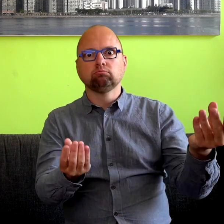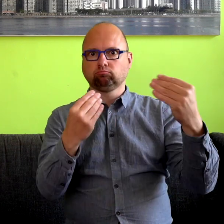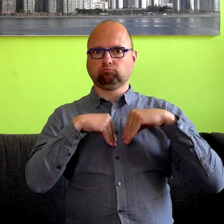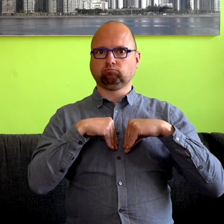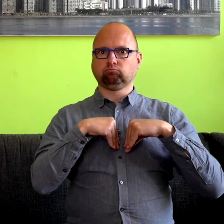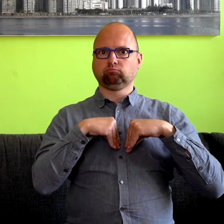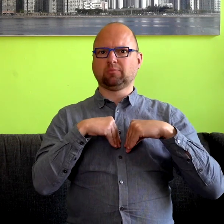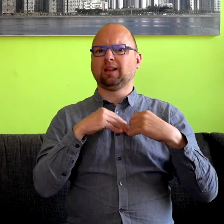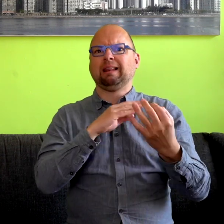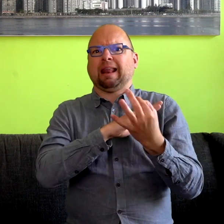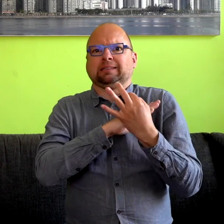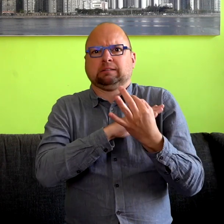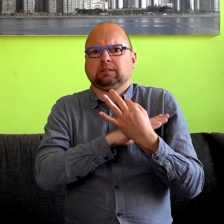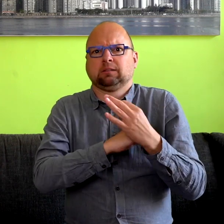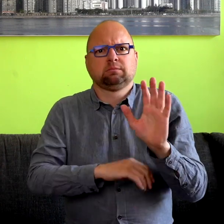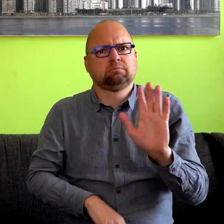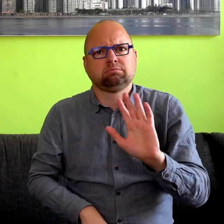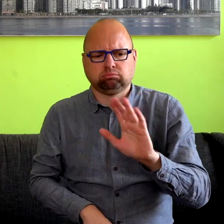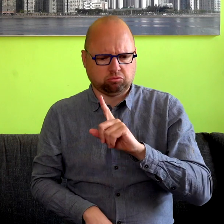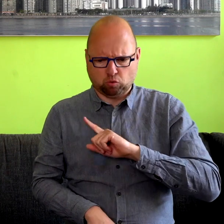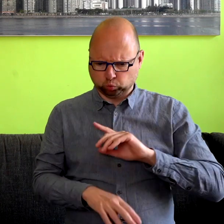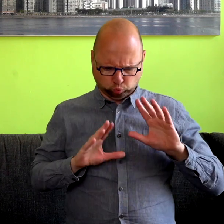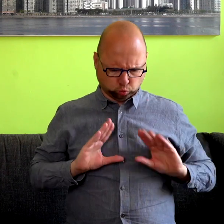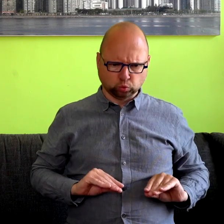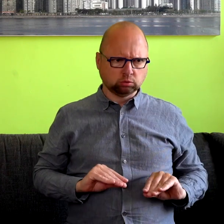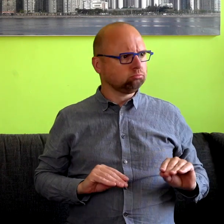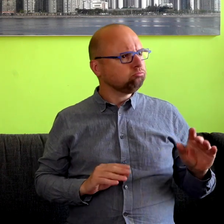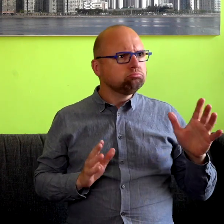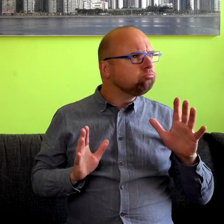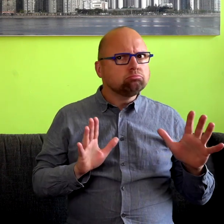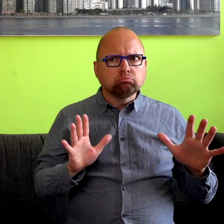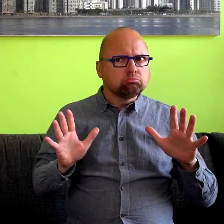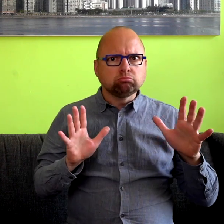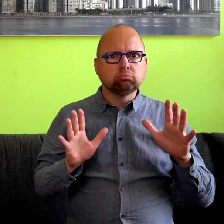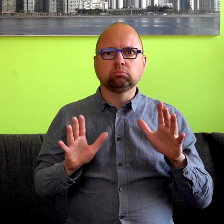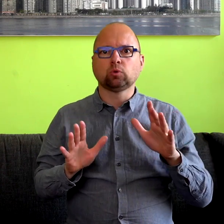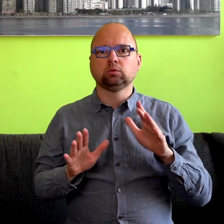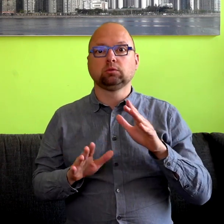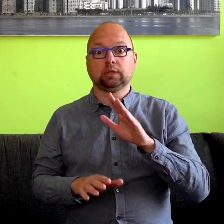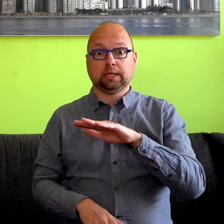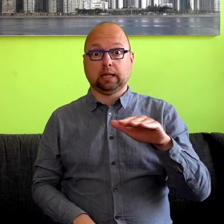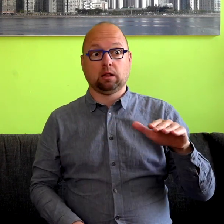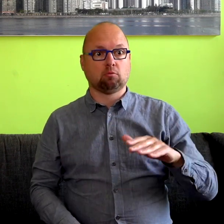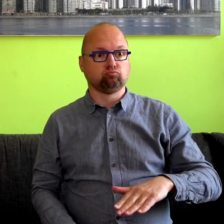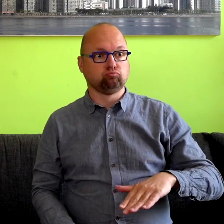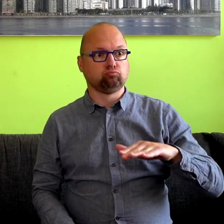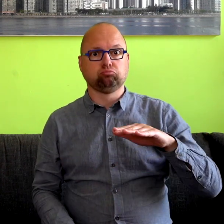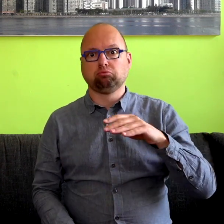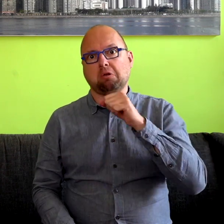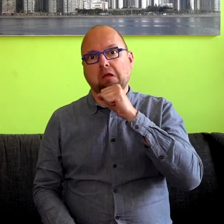hebben. Ze communiceren, ze leren door het te doen. En op een leeftijd van een jaar of drie spreken kinderen al op behoorlijk hoog